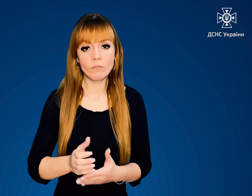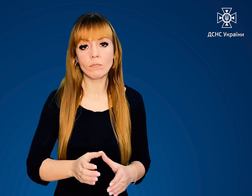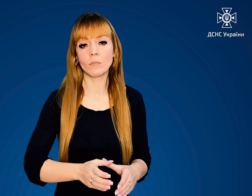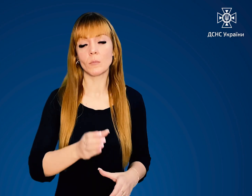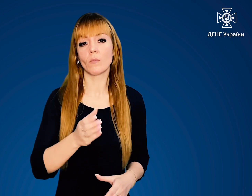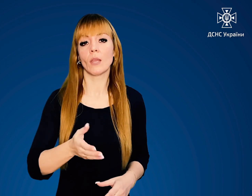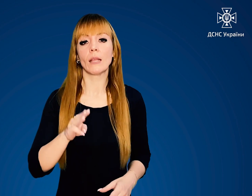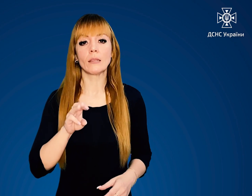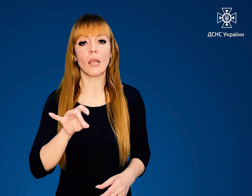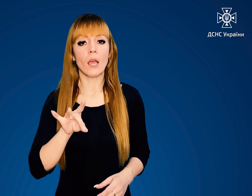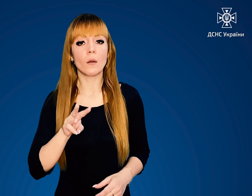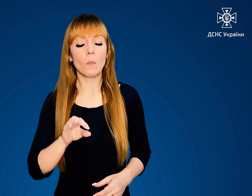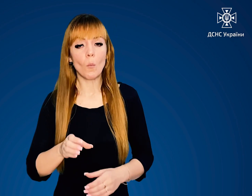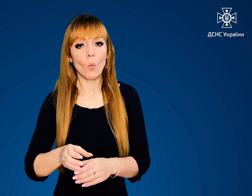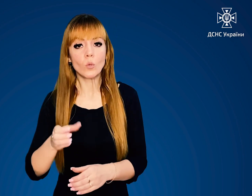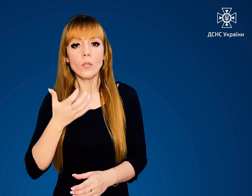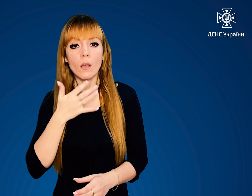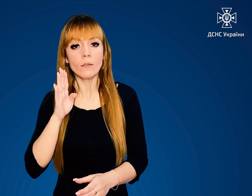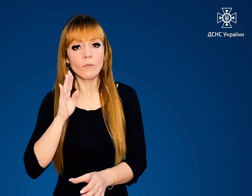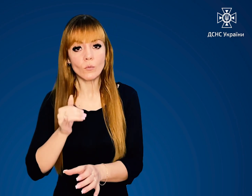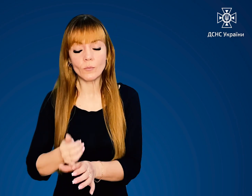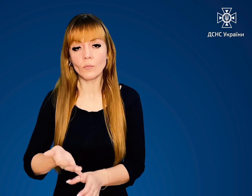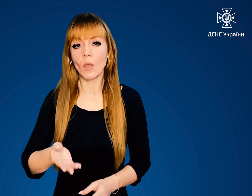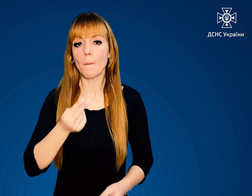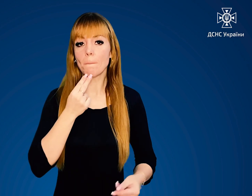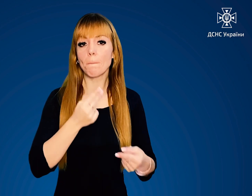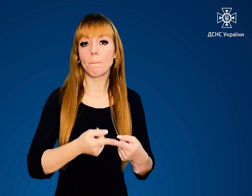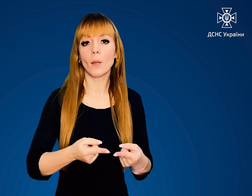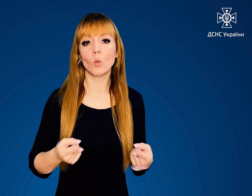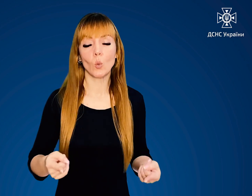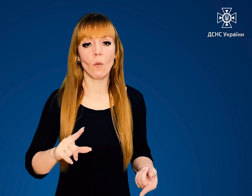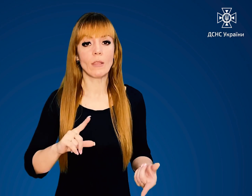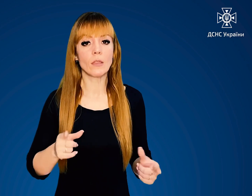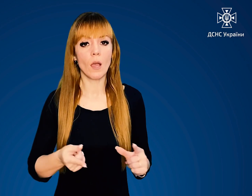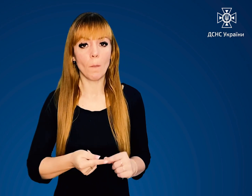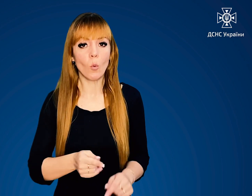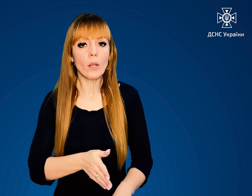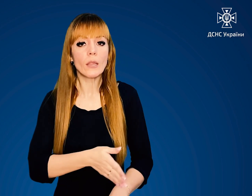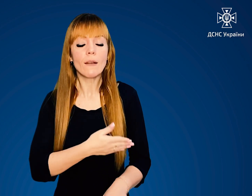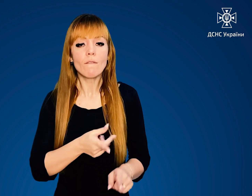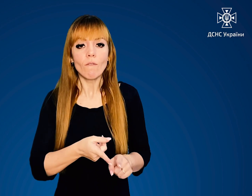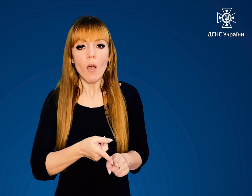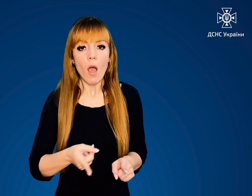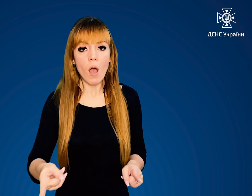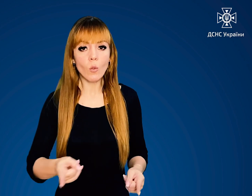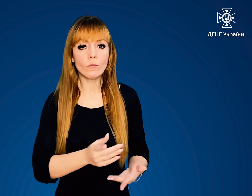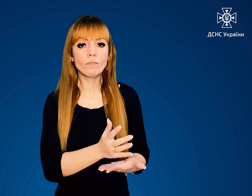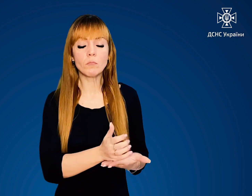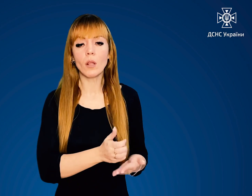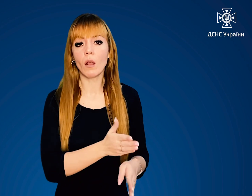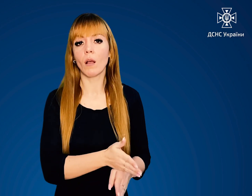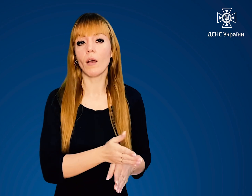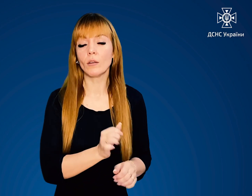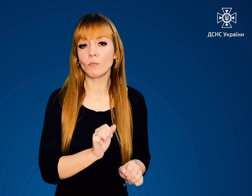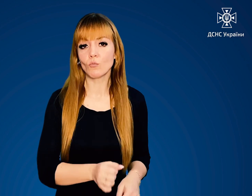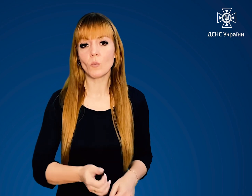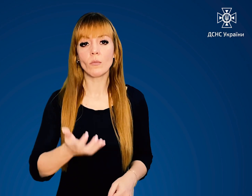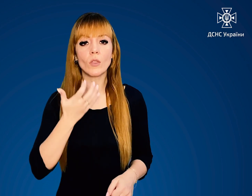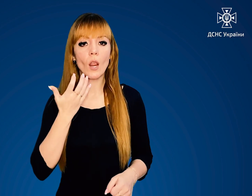з водою, термоси з окропом. Продуктові набори тривалого зберігання Теплі речі,